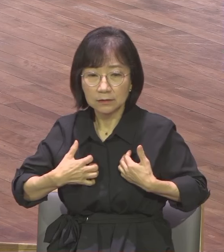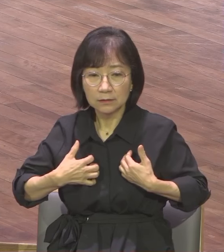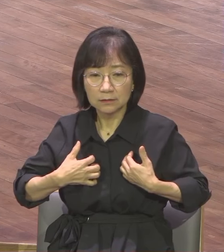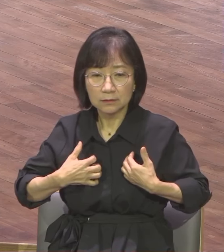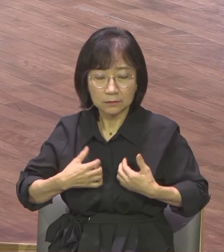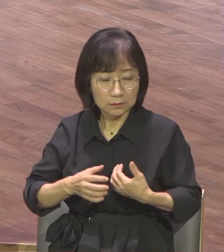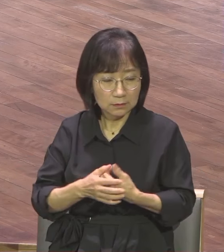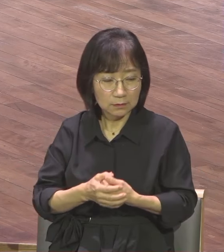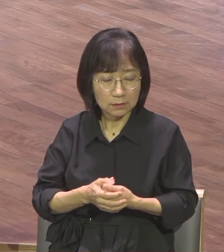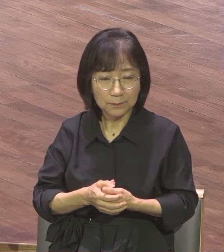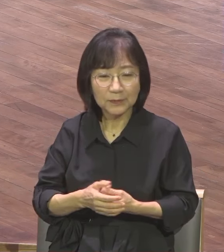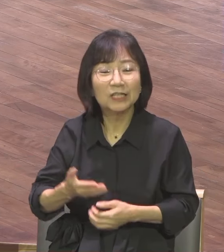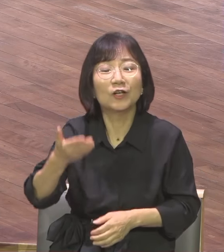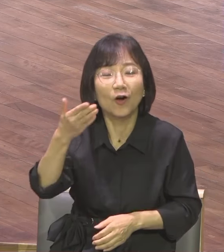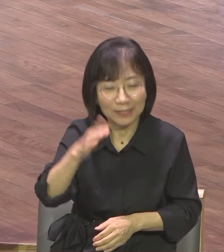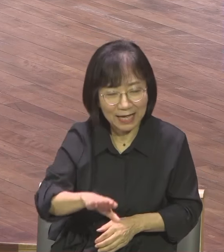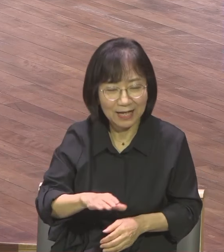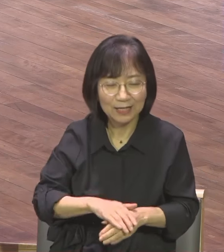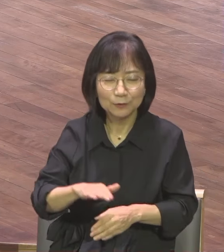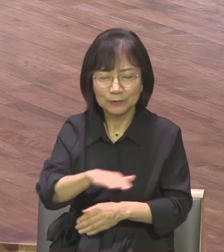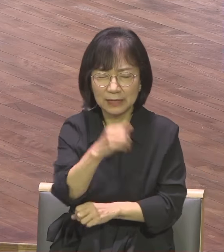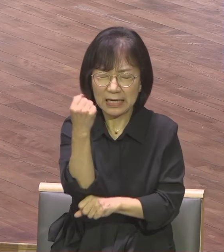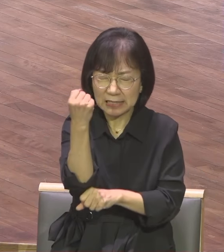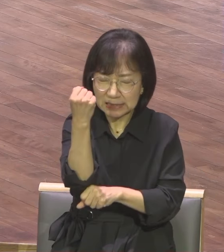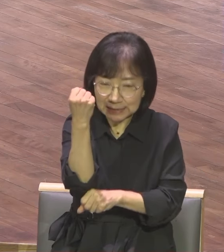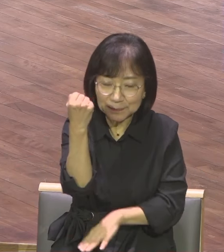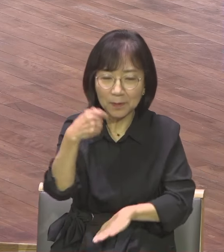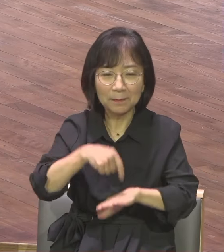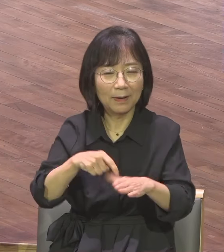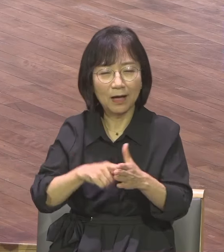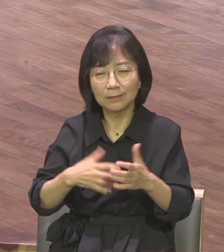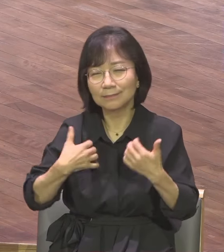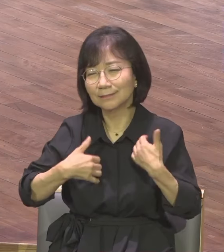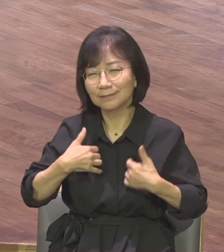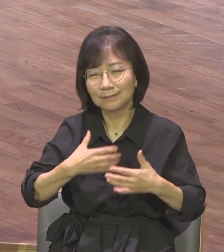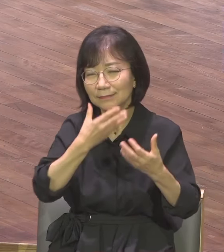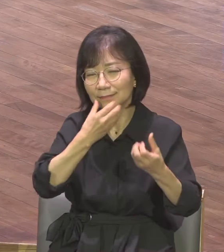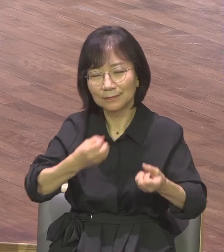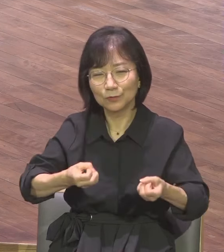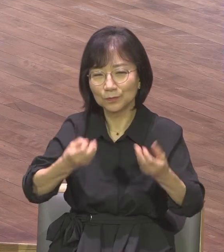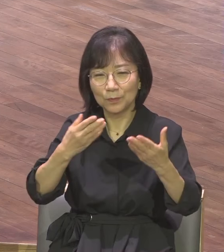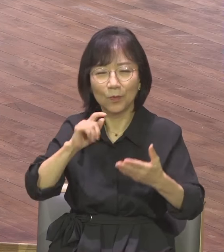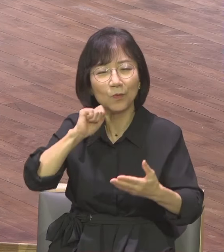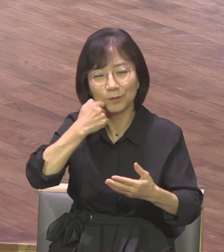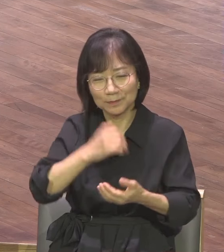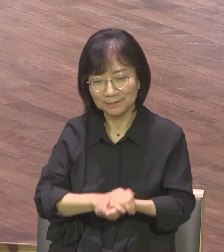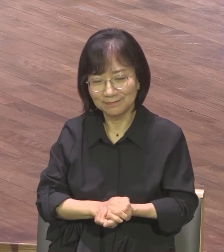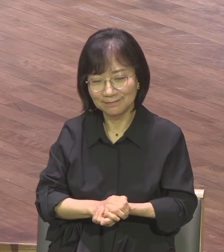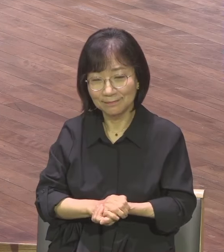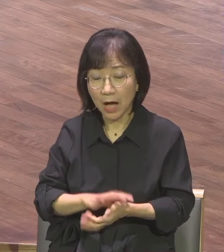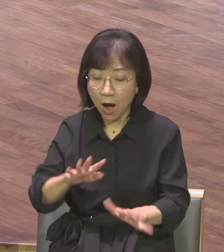우리의 근본을 춤추게 하지 못해요 안전베회는 언제 춤추겠습니까? 날마다 구걸했습니다